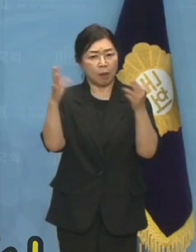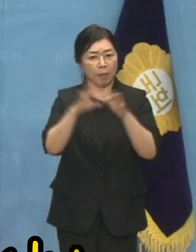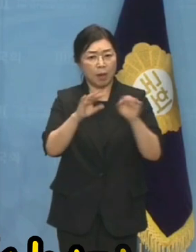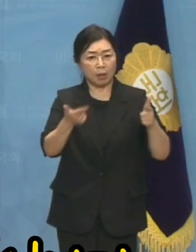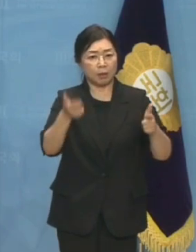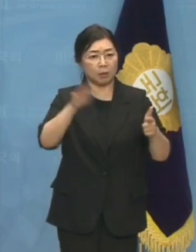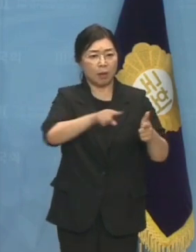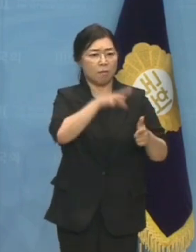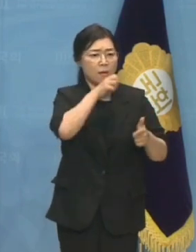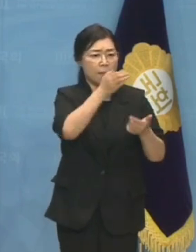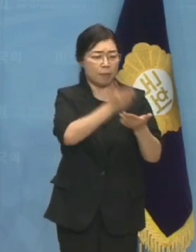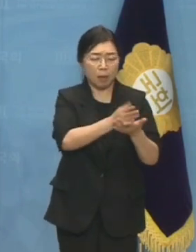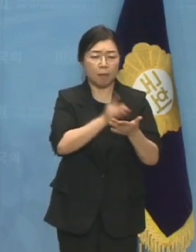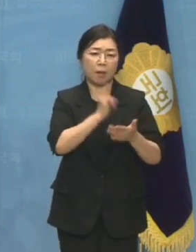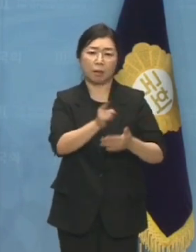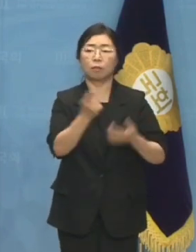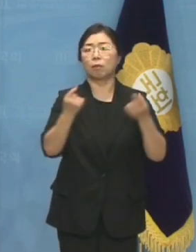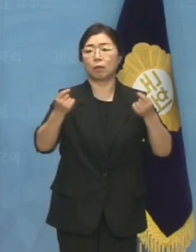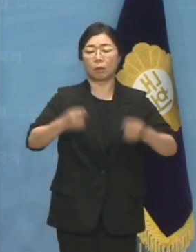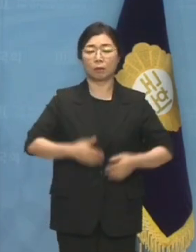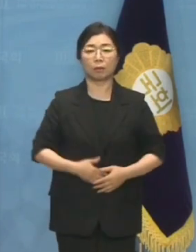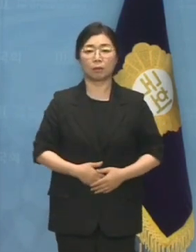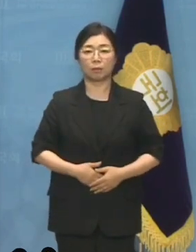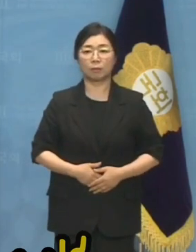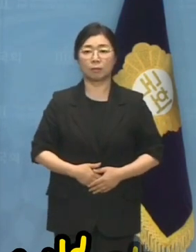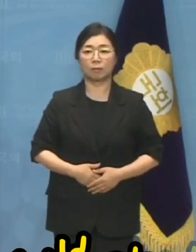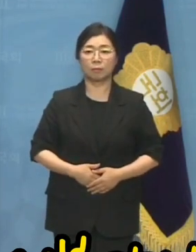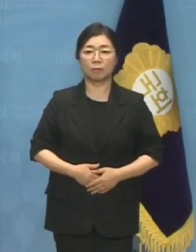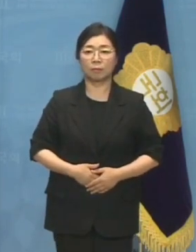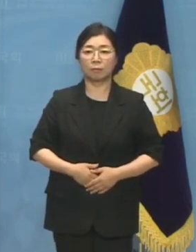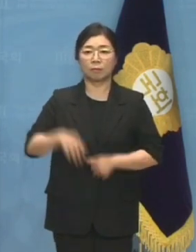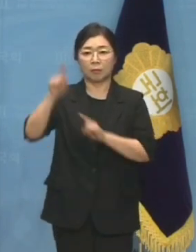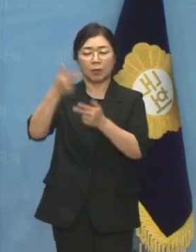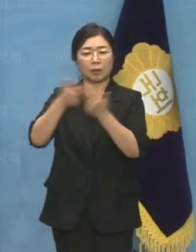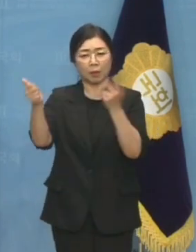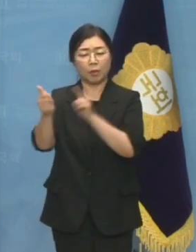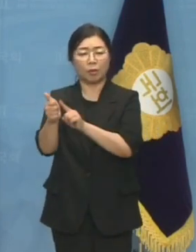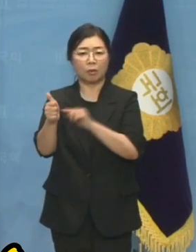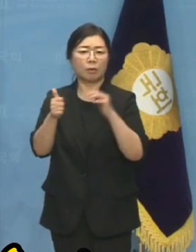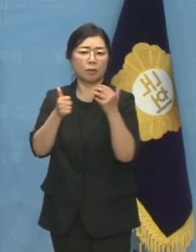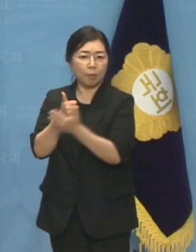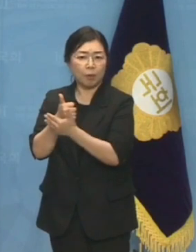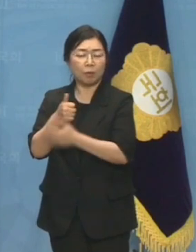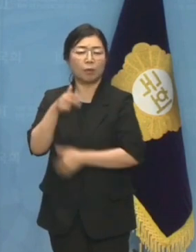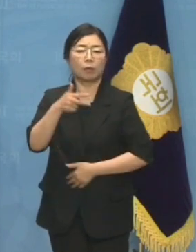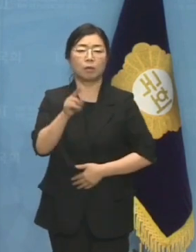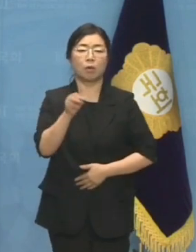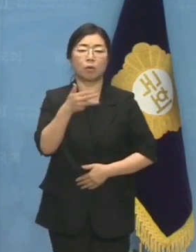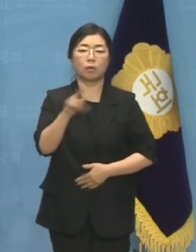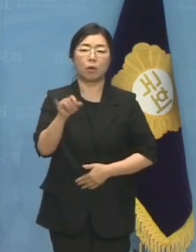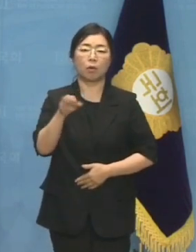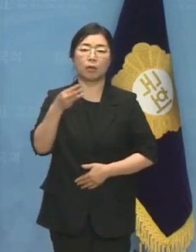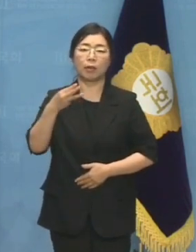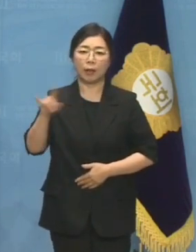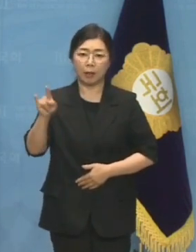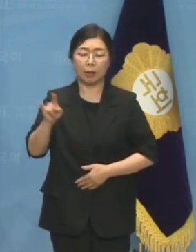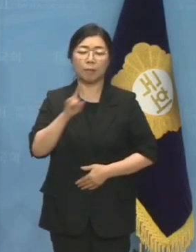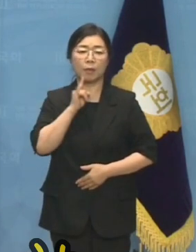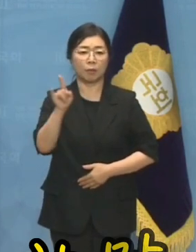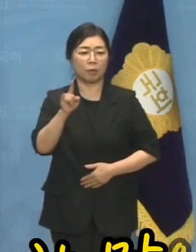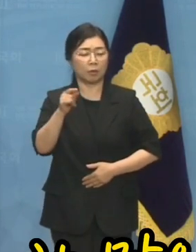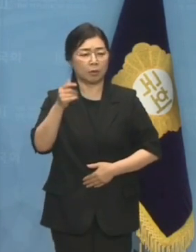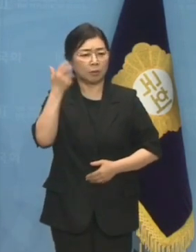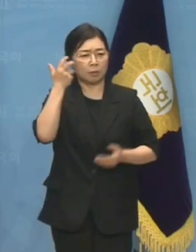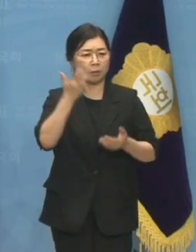들릴 뿐입니다. 이재명 대표의 옹호 선번장인 정청래 최고위원이 충격적인